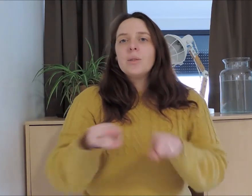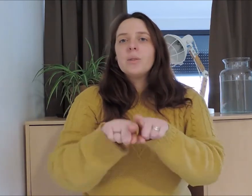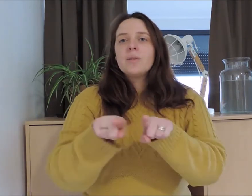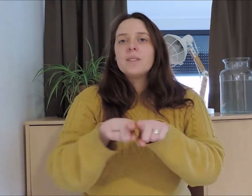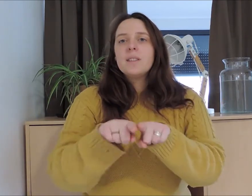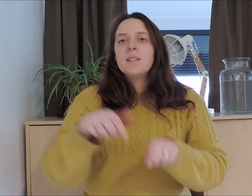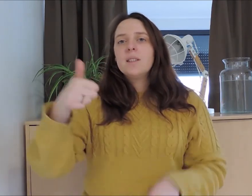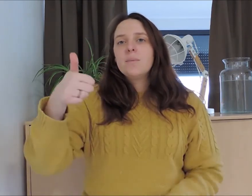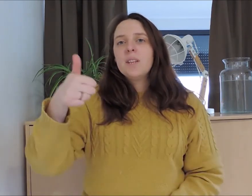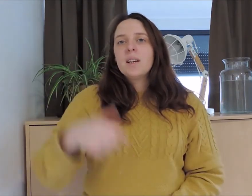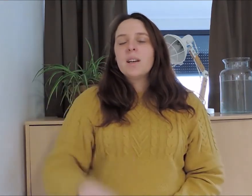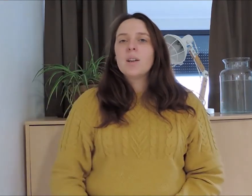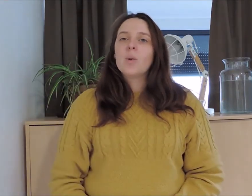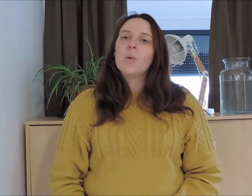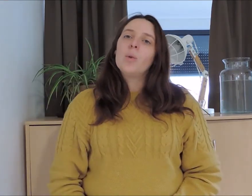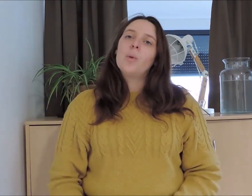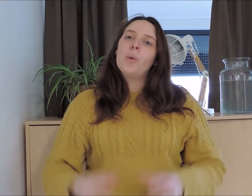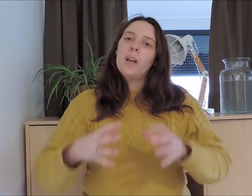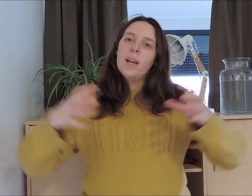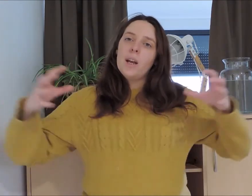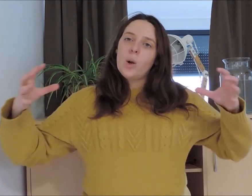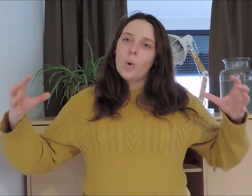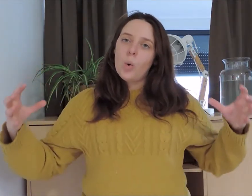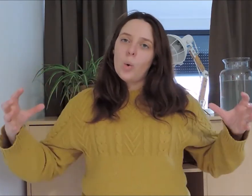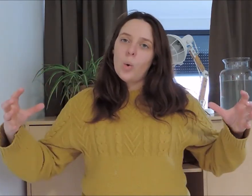aussi bien que les gros